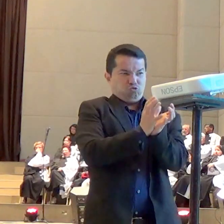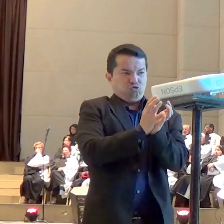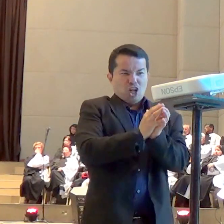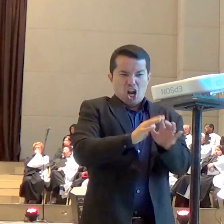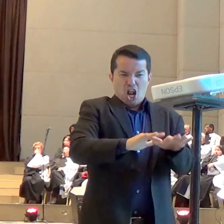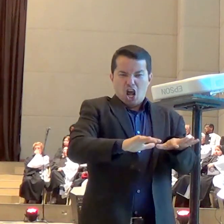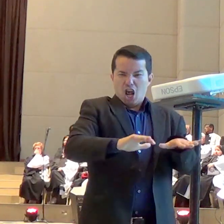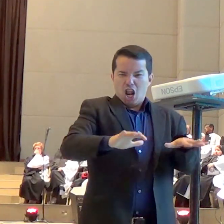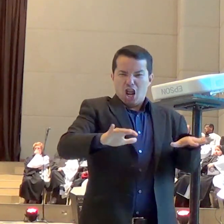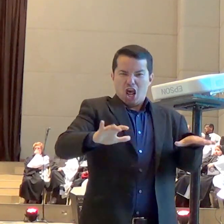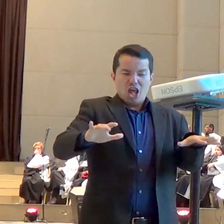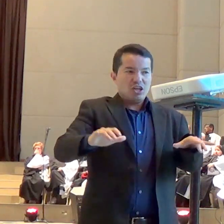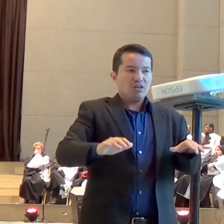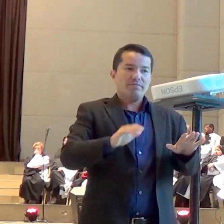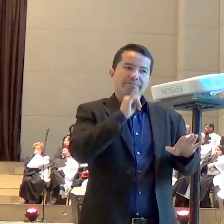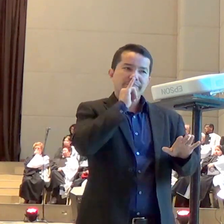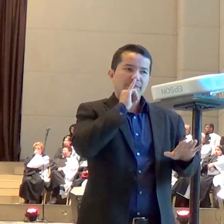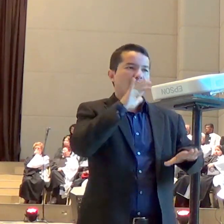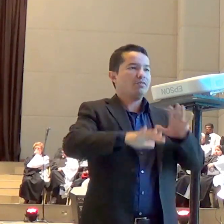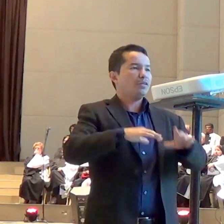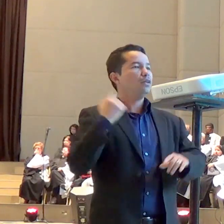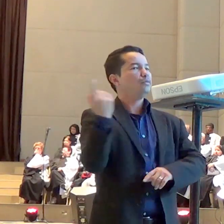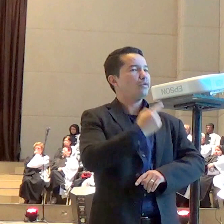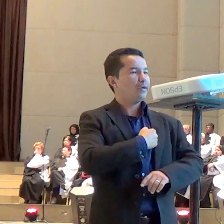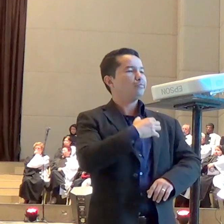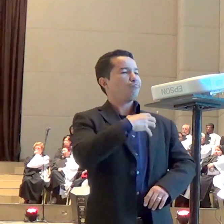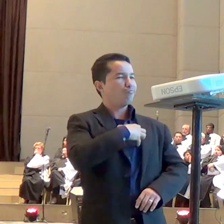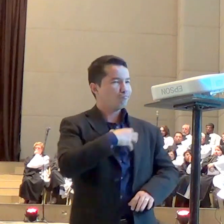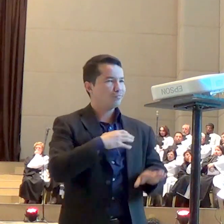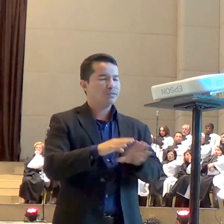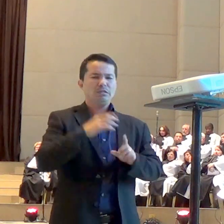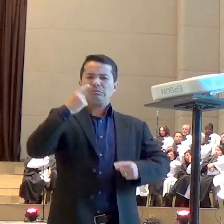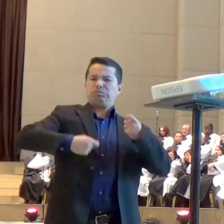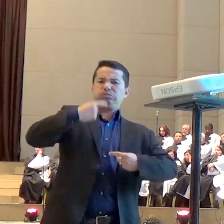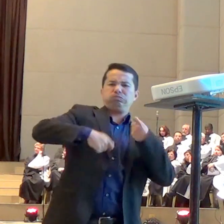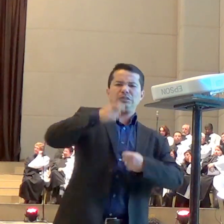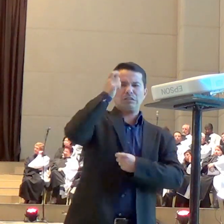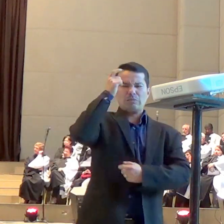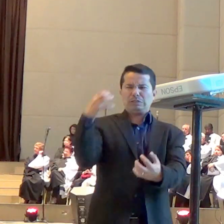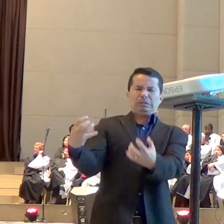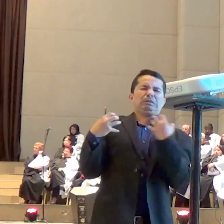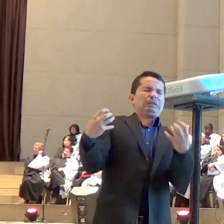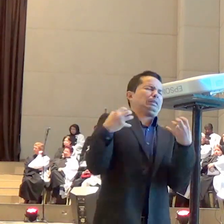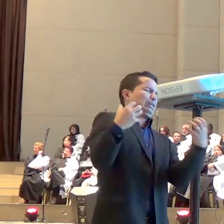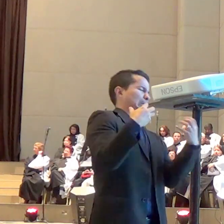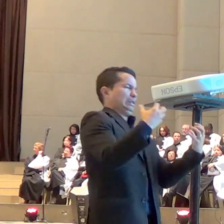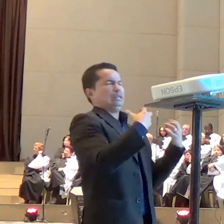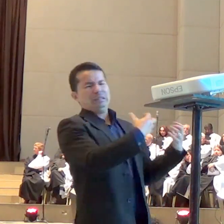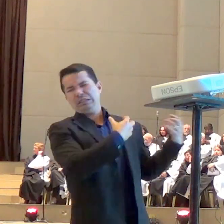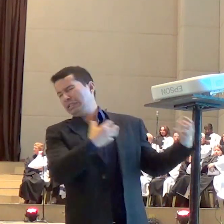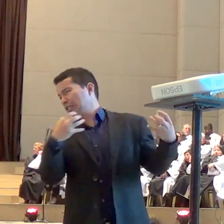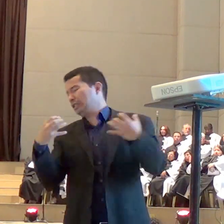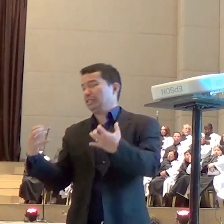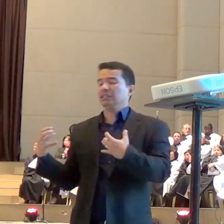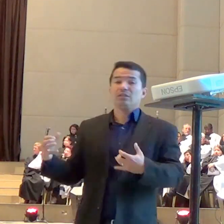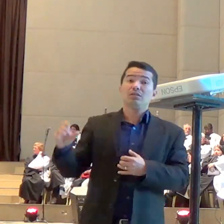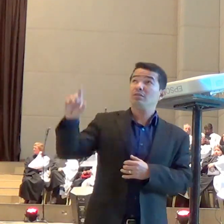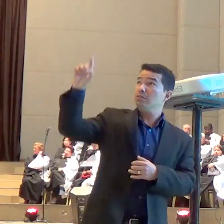anjos do mal estão atuando os demônios estão atuando Deus pode enviar e se a gente